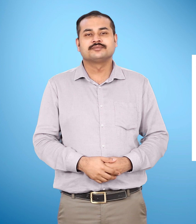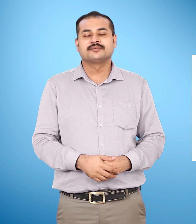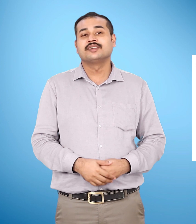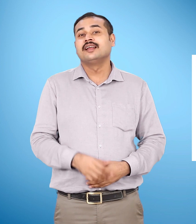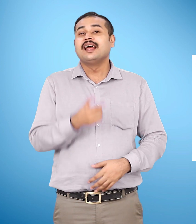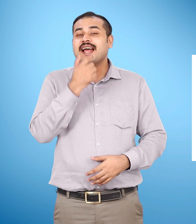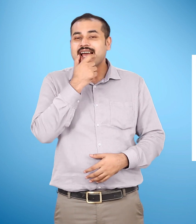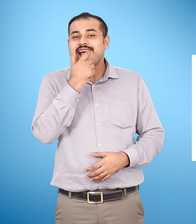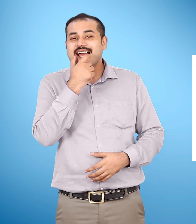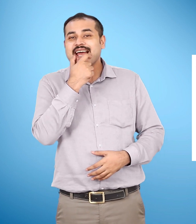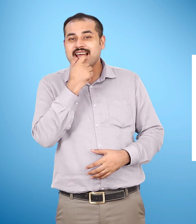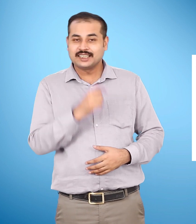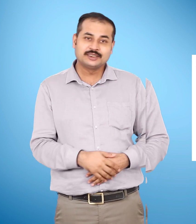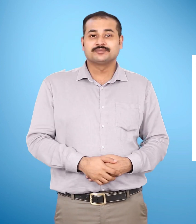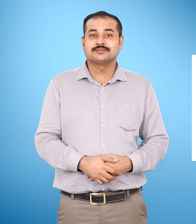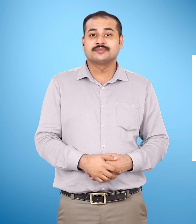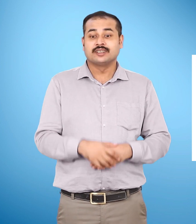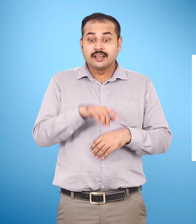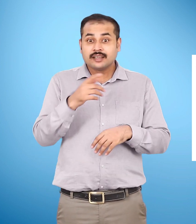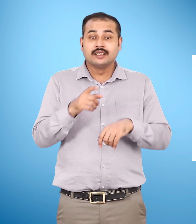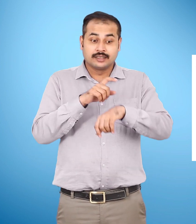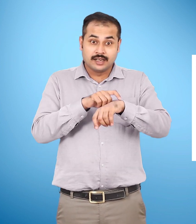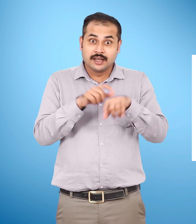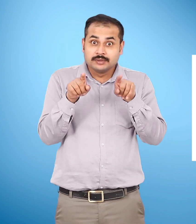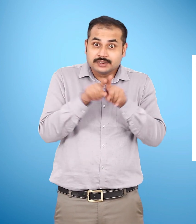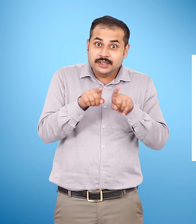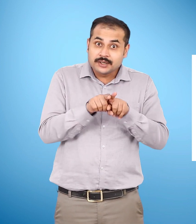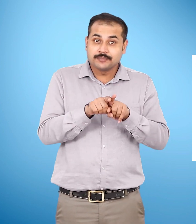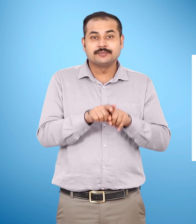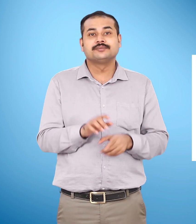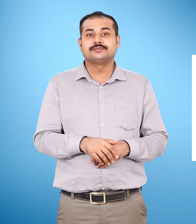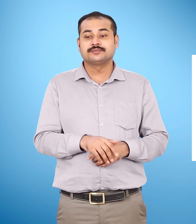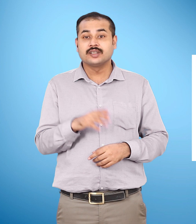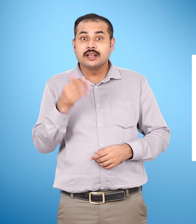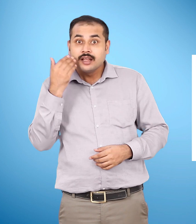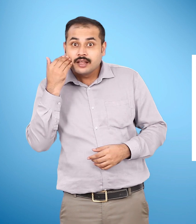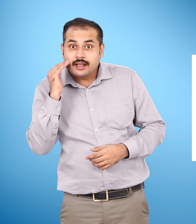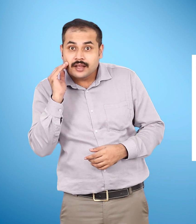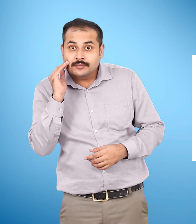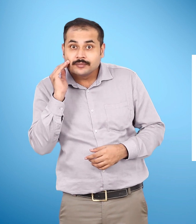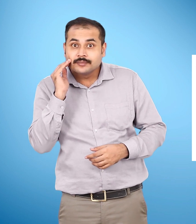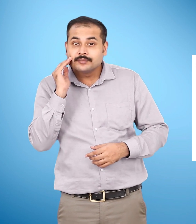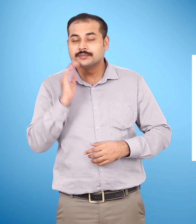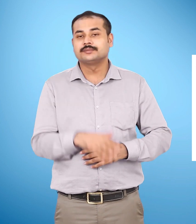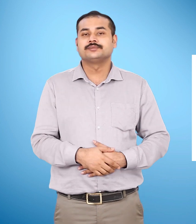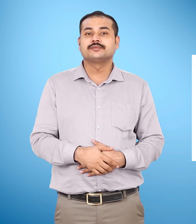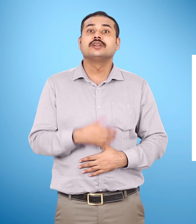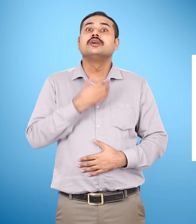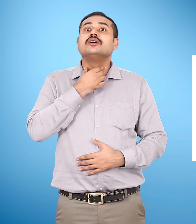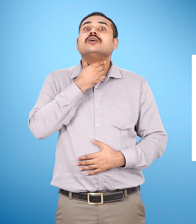हस तब कब गला